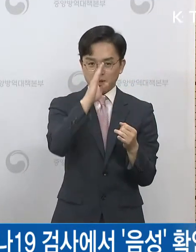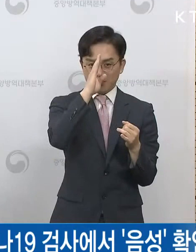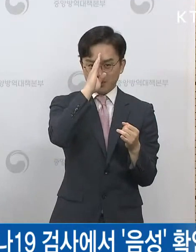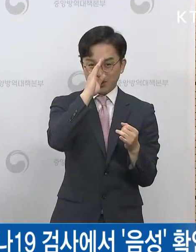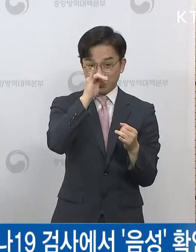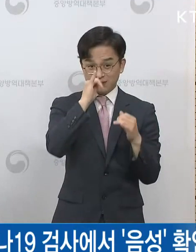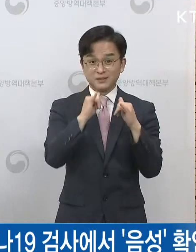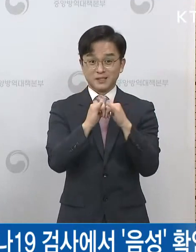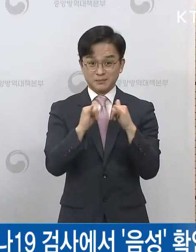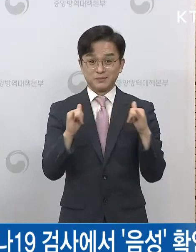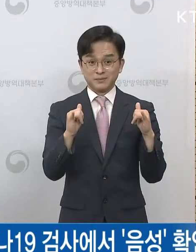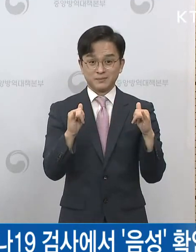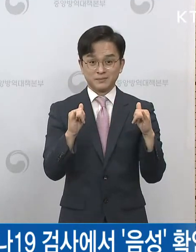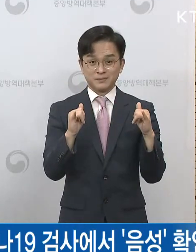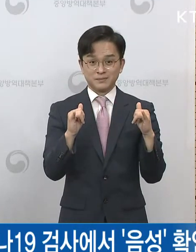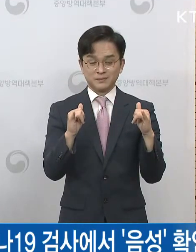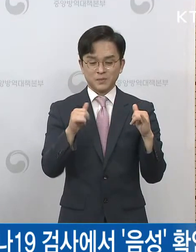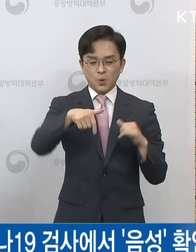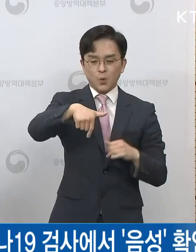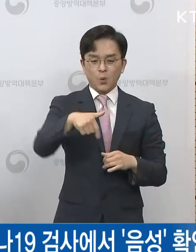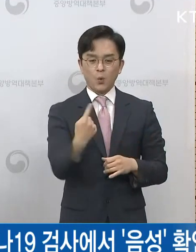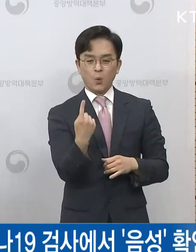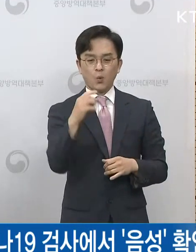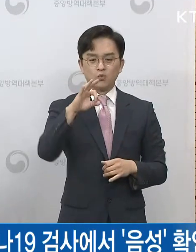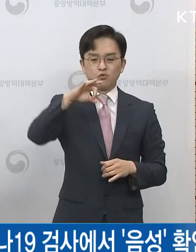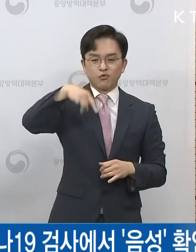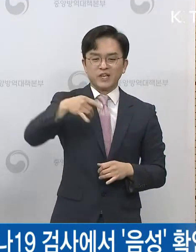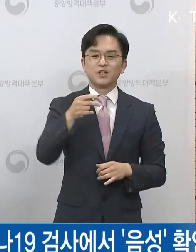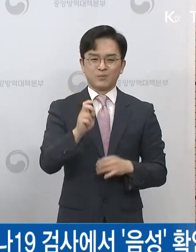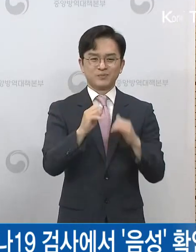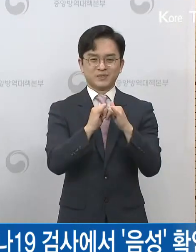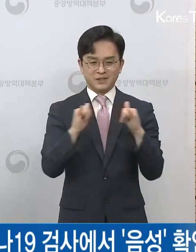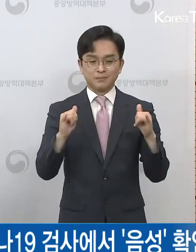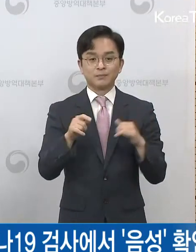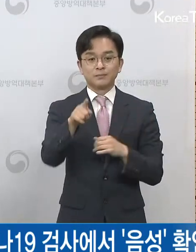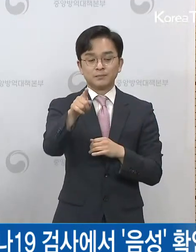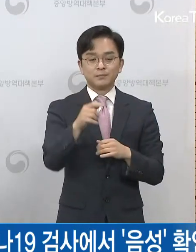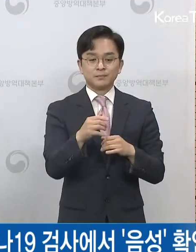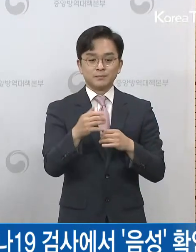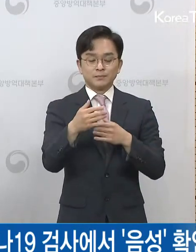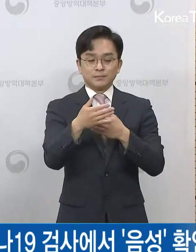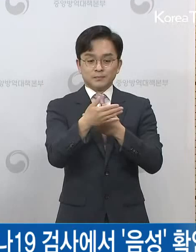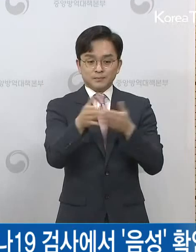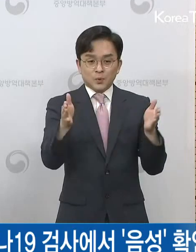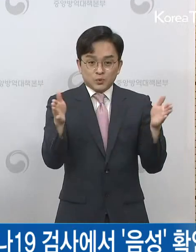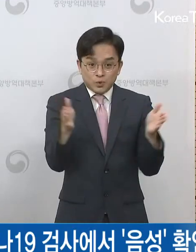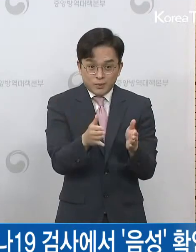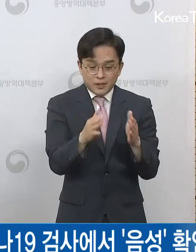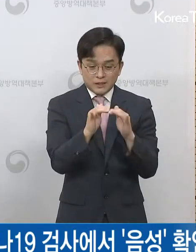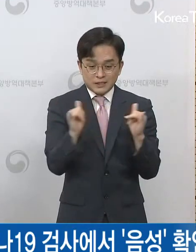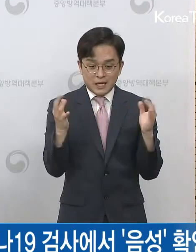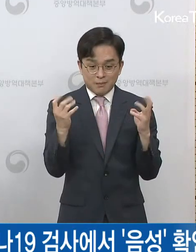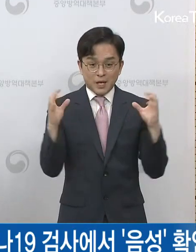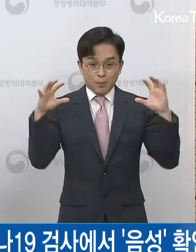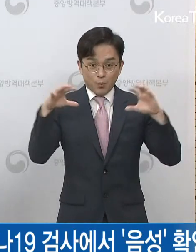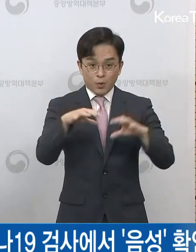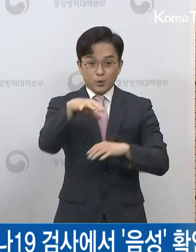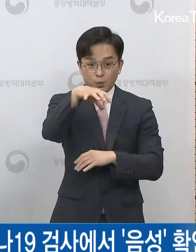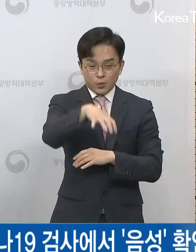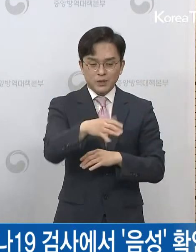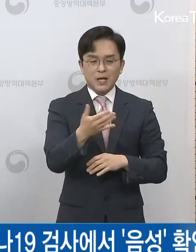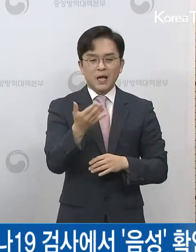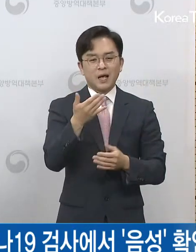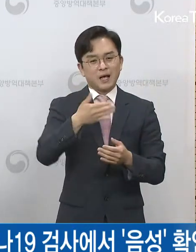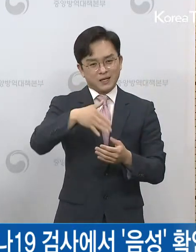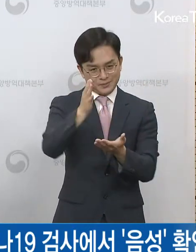고위험군께서는 환기가 잘 안 되는 밀폐된 공간 또는 많은 사람들이 모이는 곳은 되도록 방문하지 않고